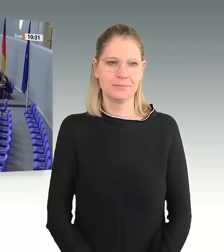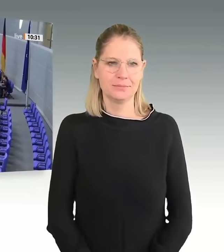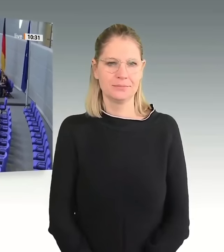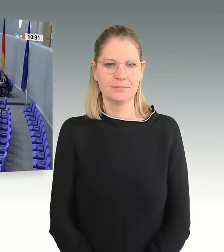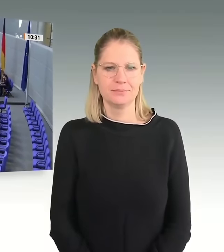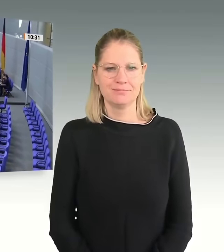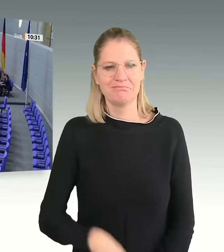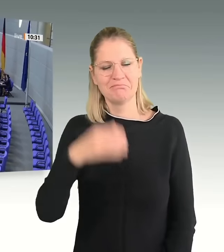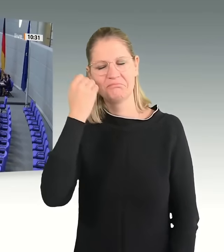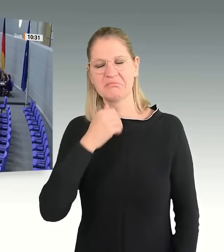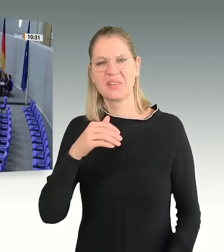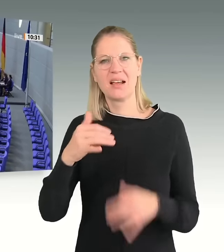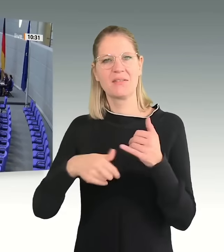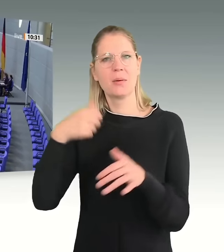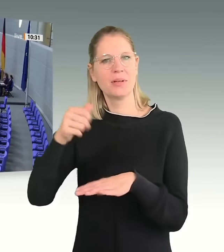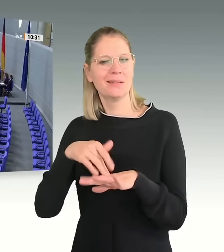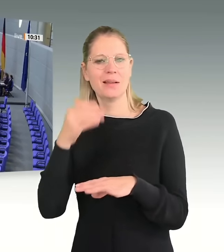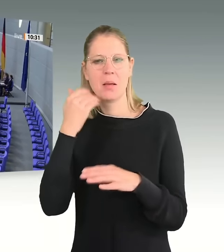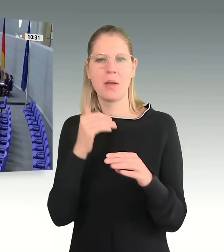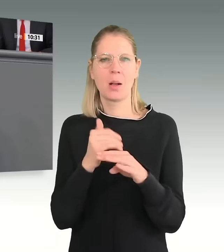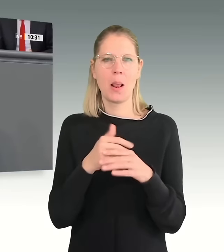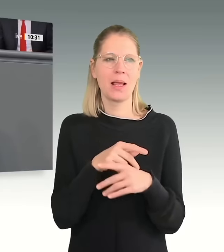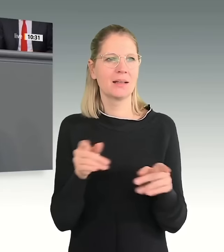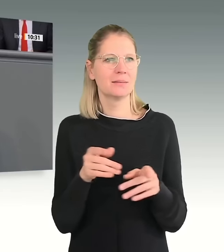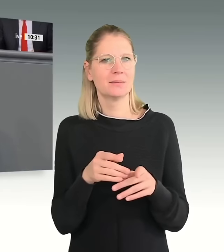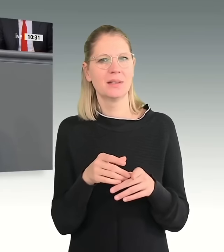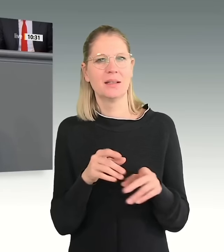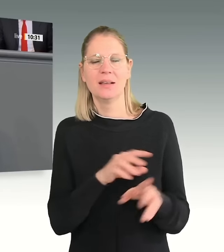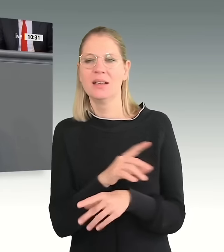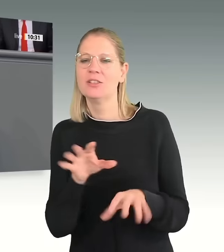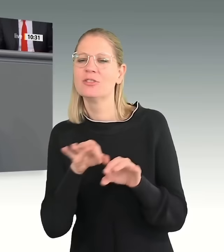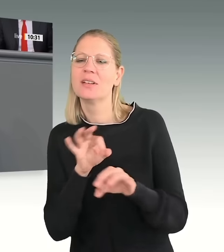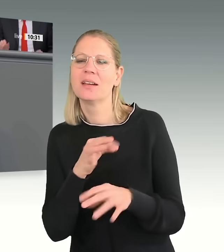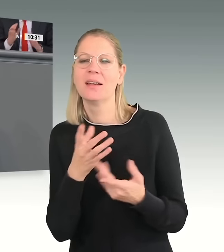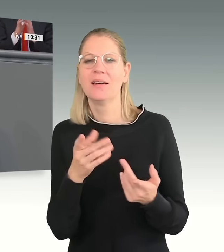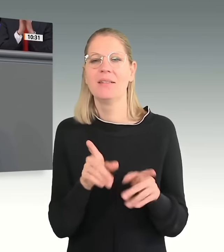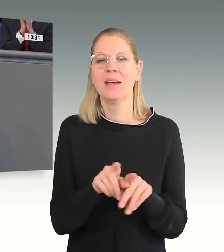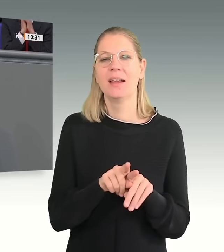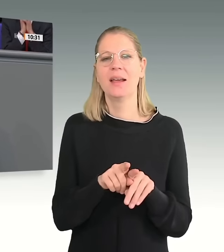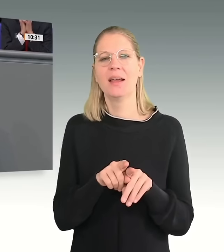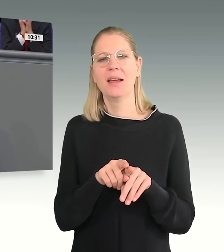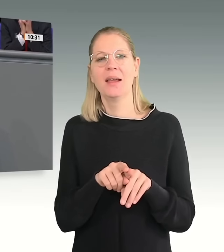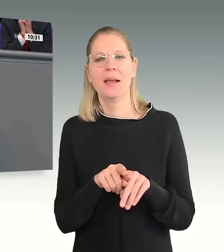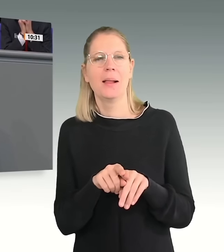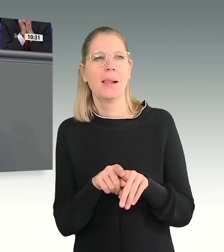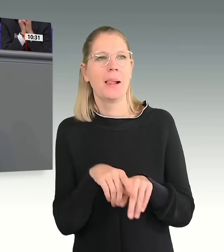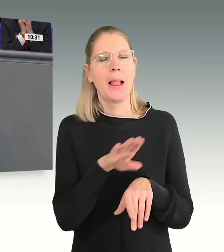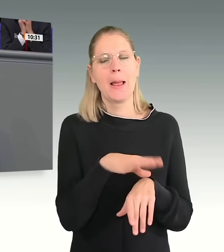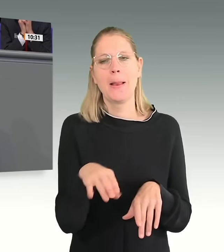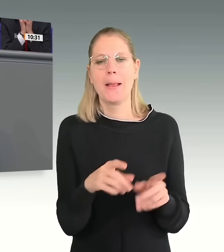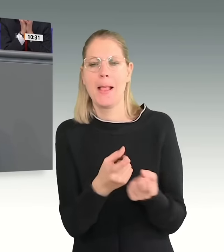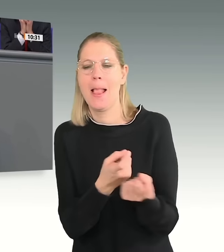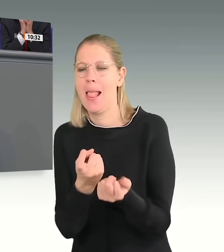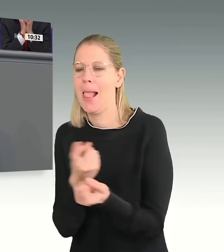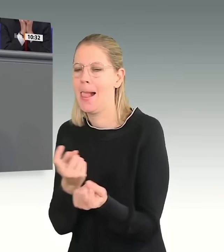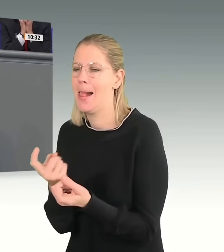Werte Frau Präsidentin! Sehr geehrte Kolleginnen und Kollegen! In Ihrer Strategie der Bauanfängerei schlägt die CDU-CSU-Fraktion heute vor, die Leistungen für Asylbewerber